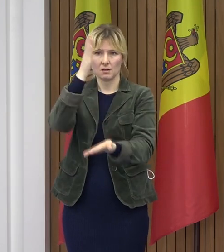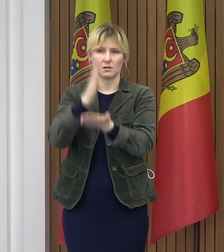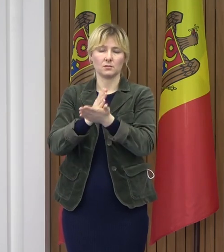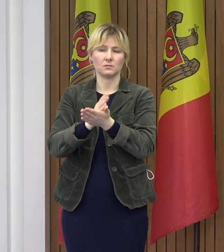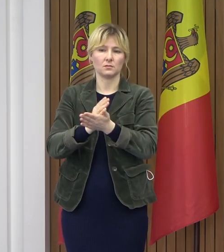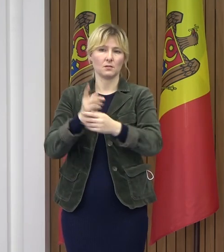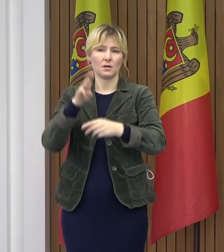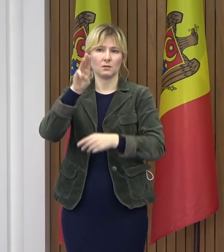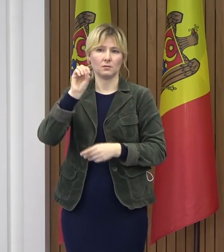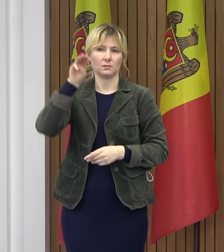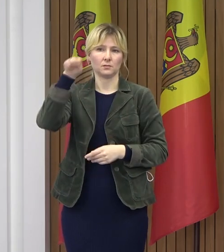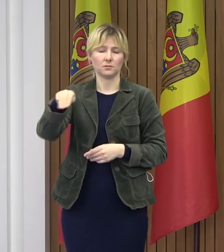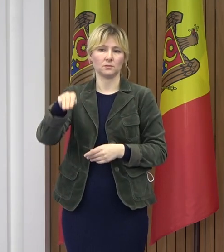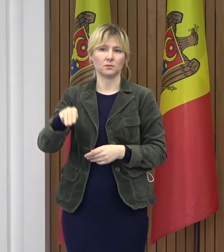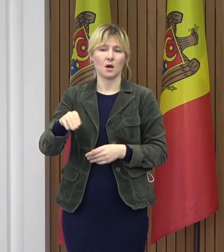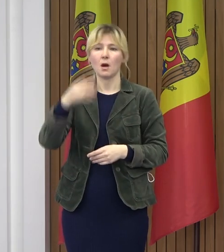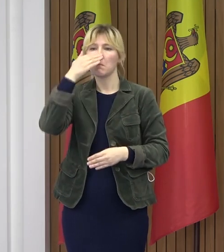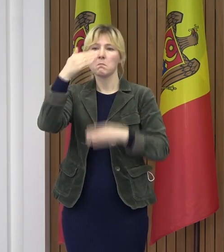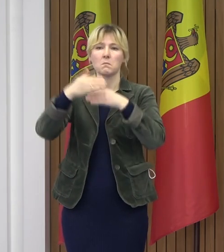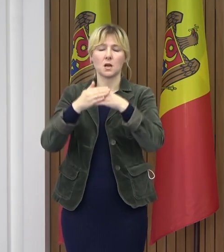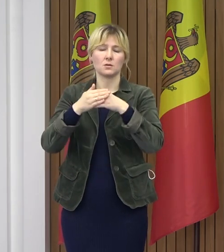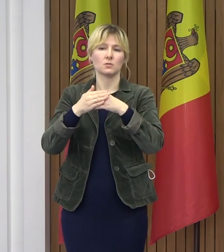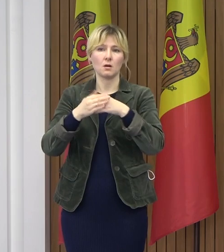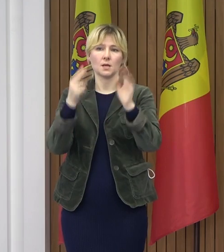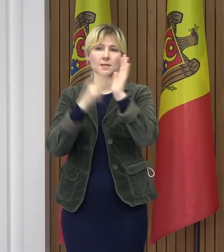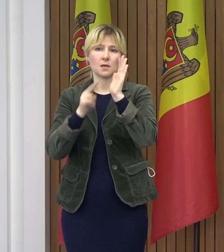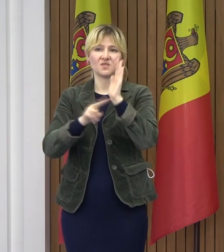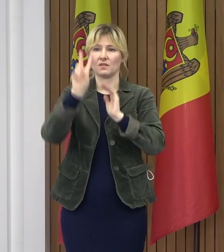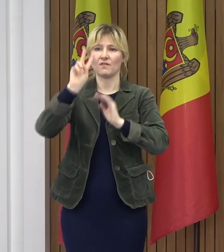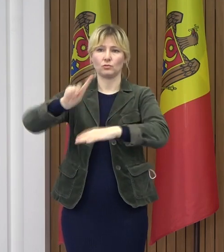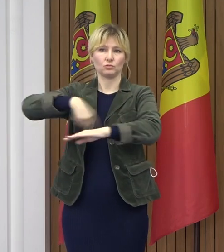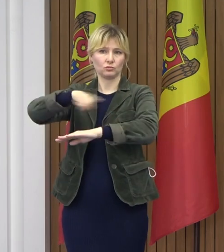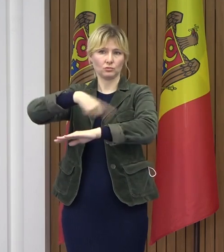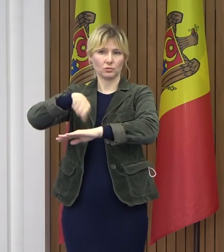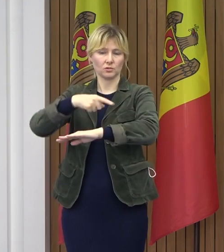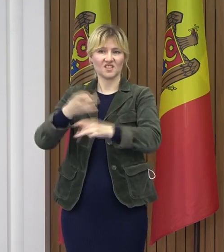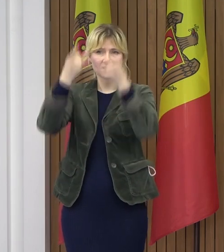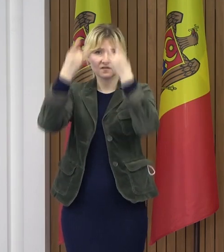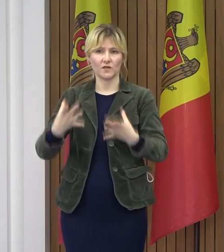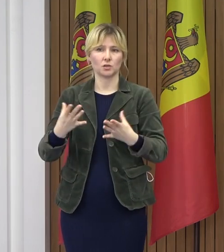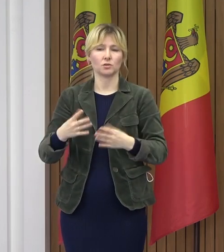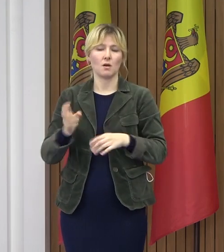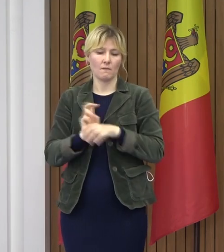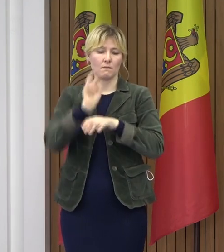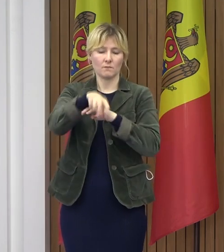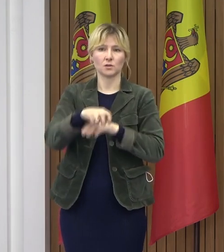cel puțin cu 72 de ore înainte de momentul traversării frontierei de stat a Republicii Moldova.